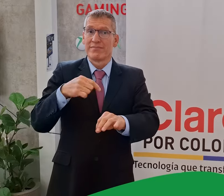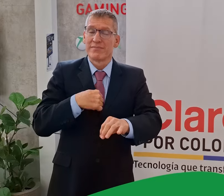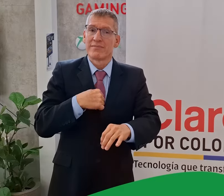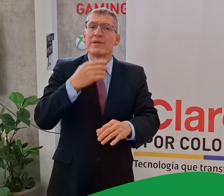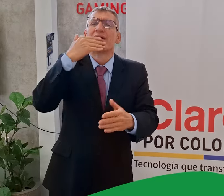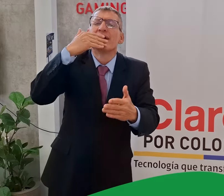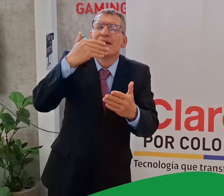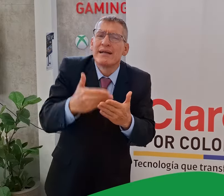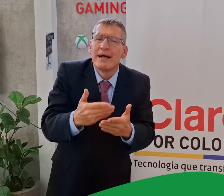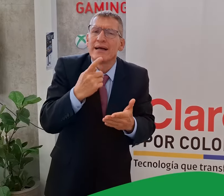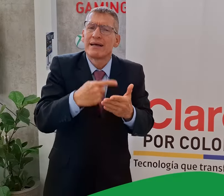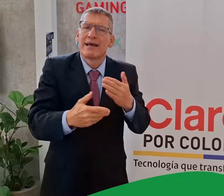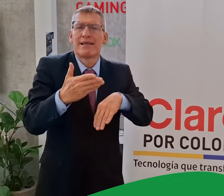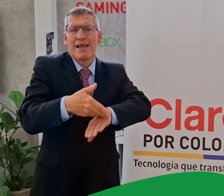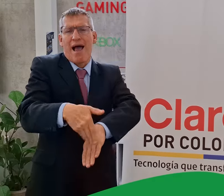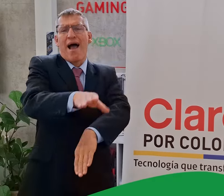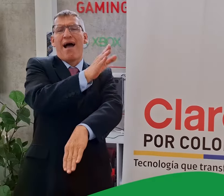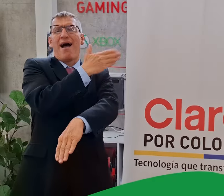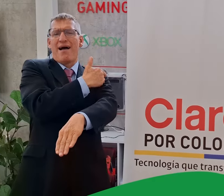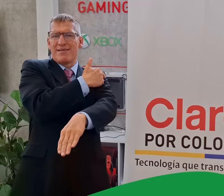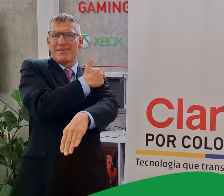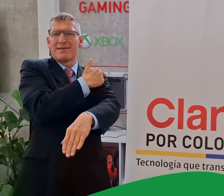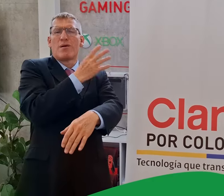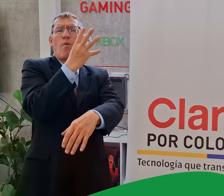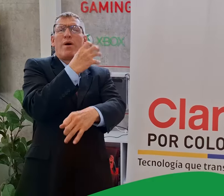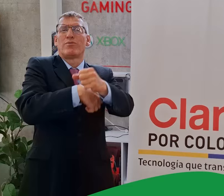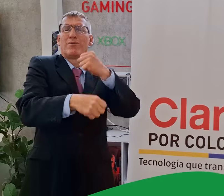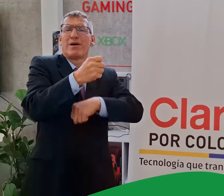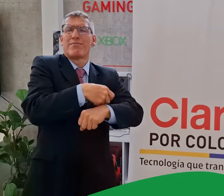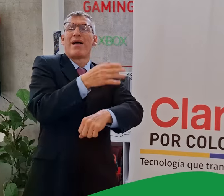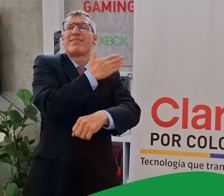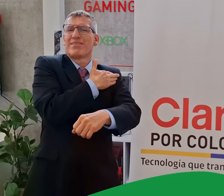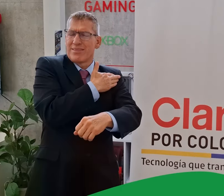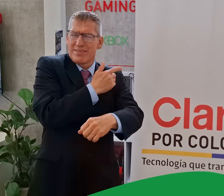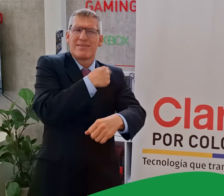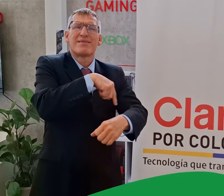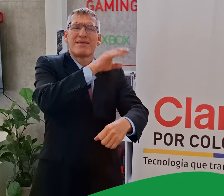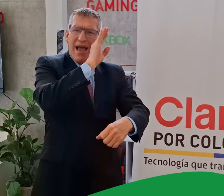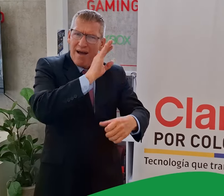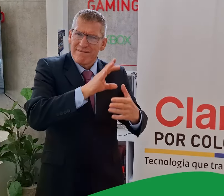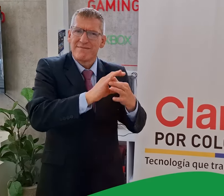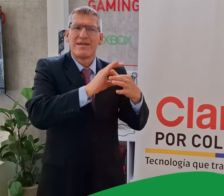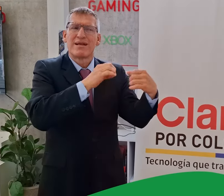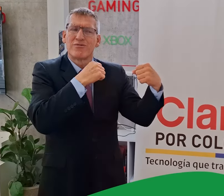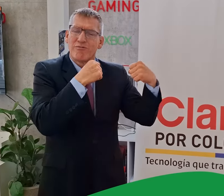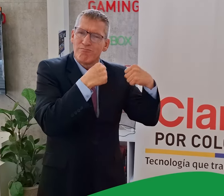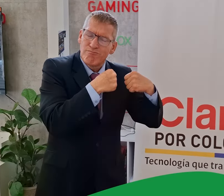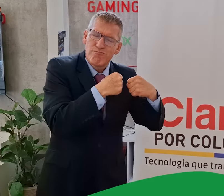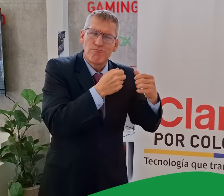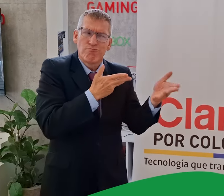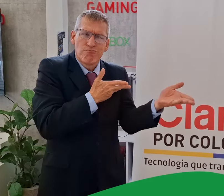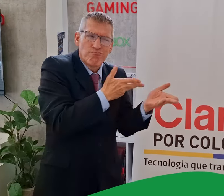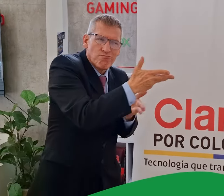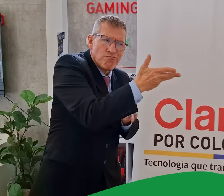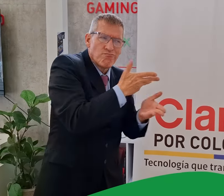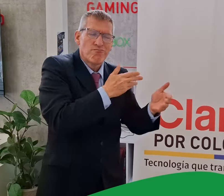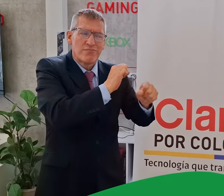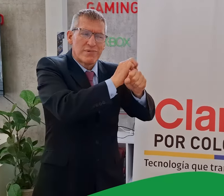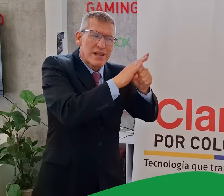Claro, con quienes hemos venido trabajando como aliados con FENASCOL desde hace cuatro años y en diversas